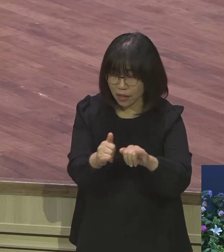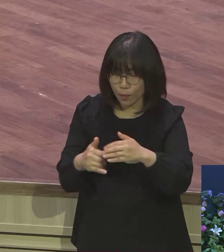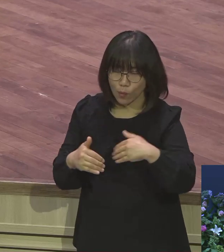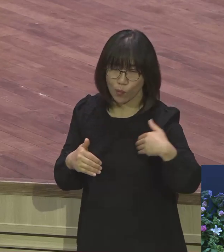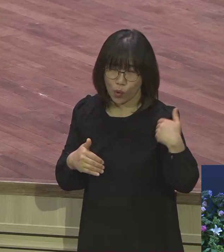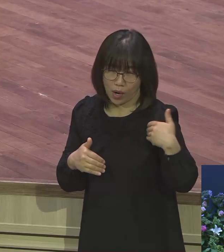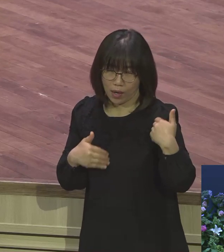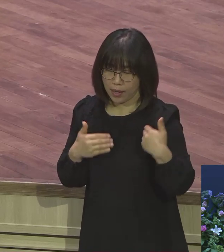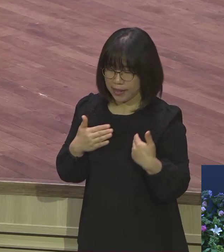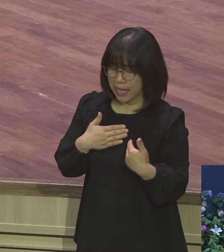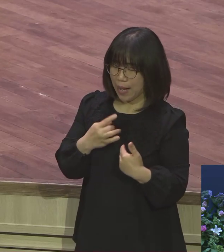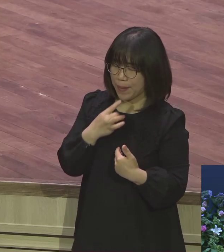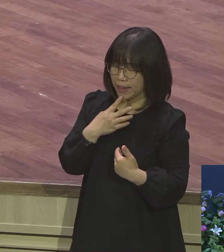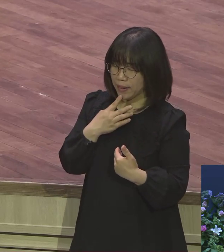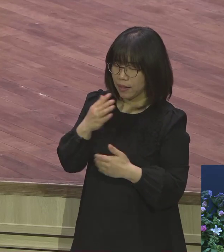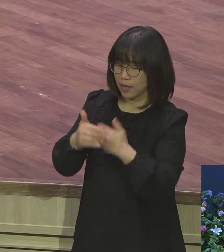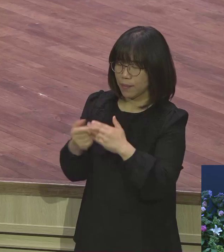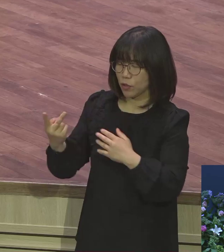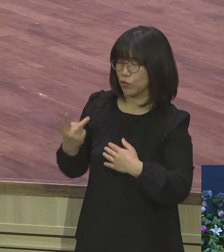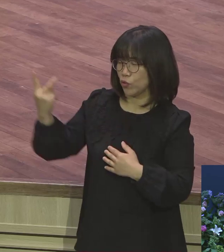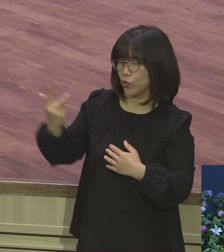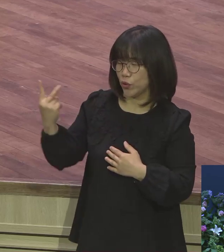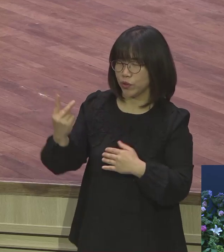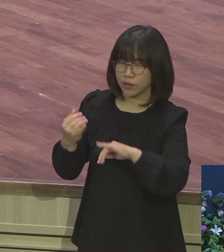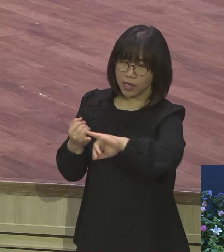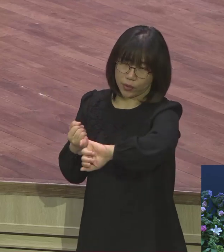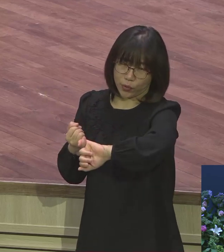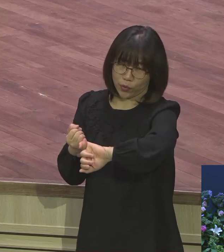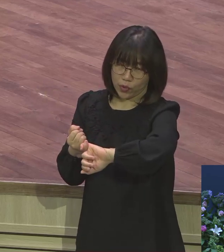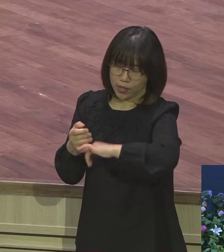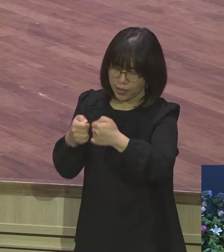나만의 임원계약 세밀하게 합니다 구체적으로